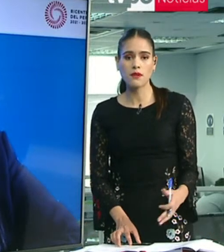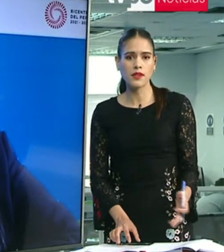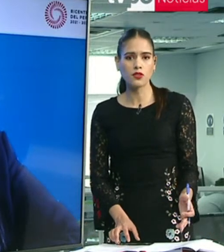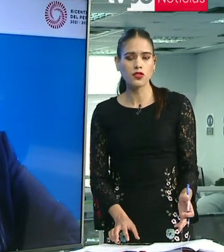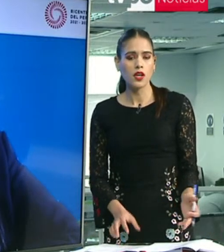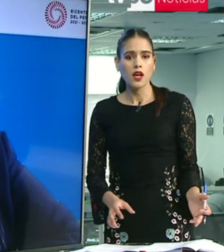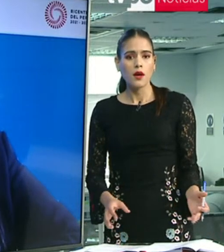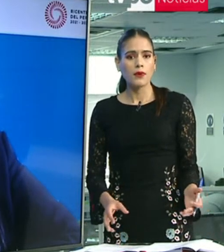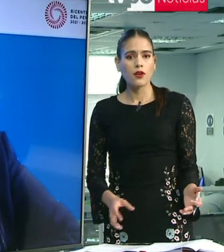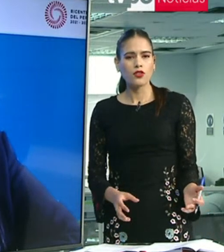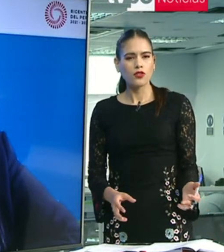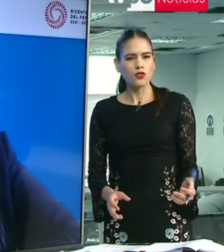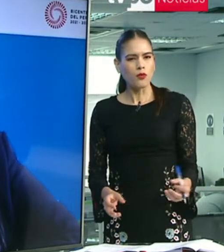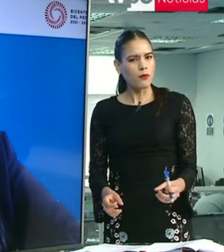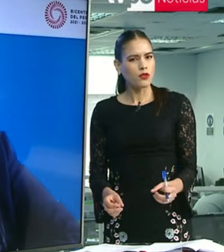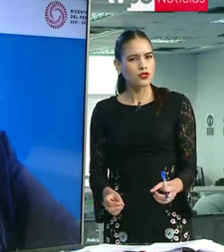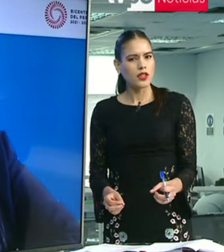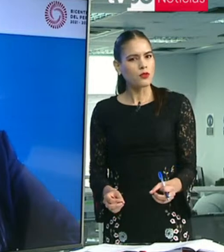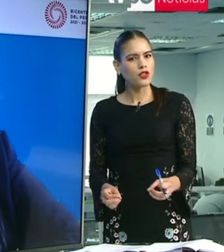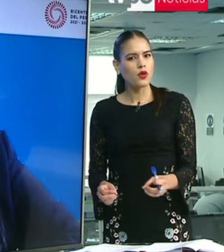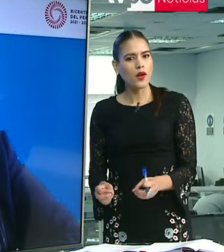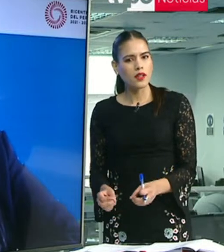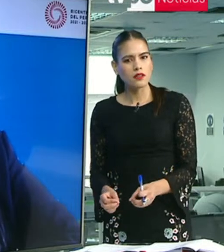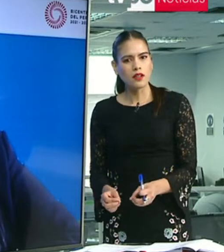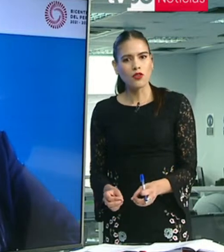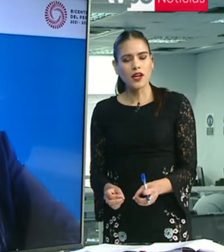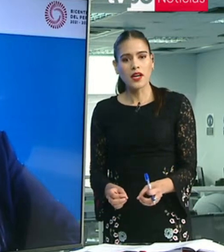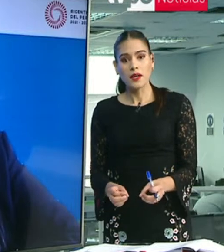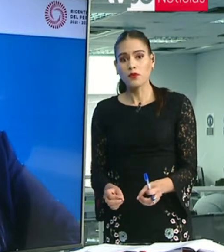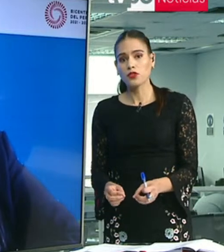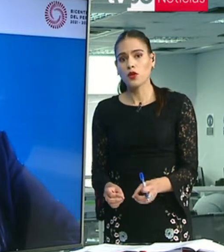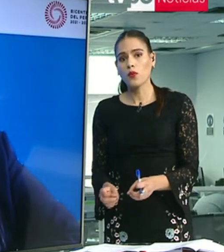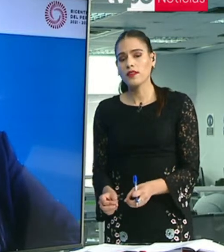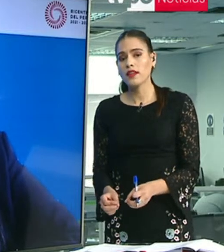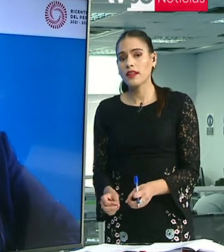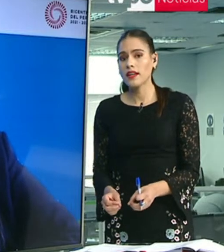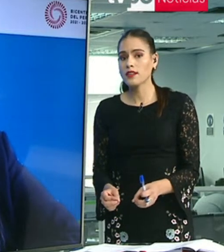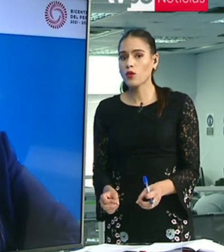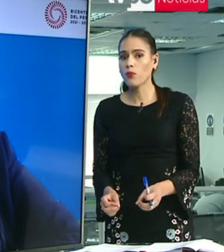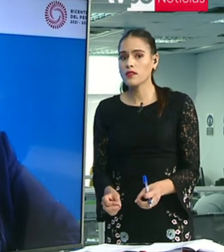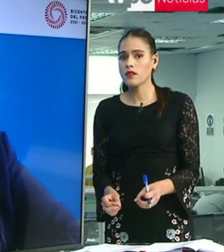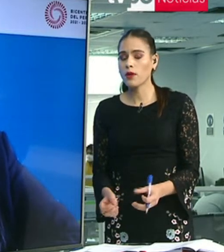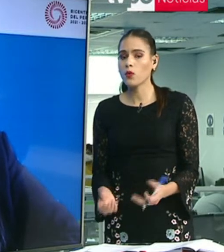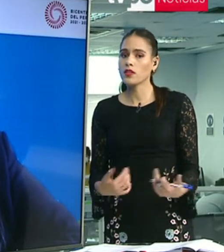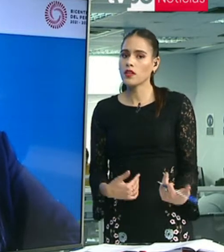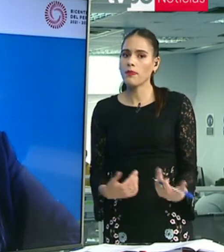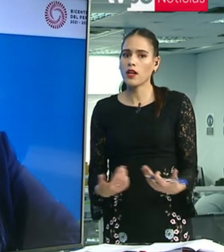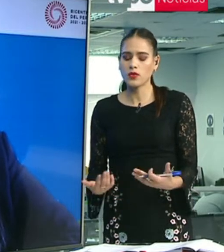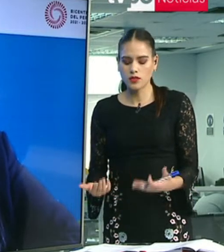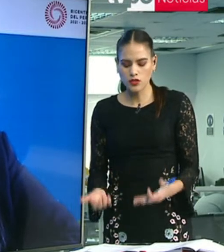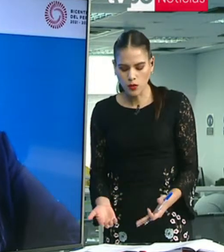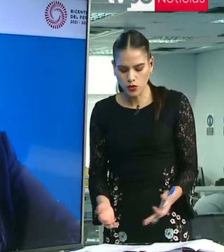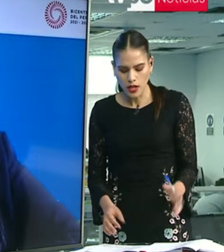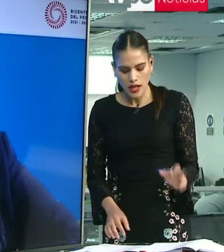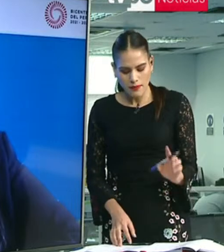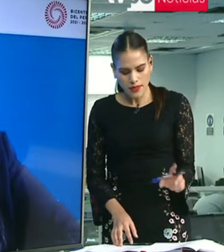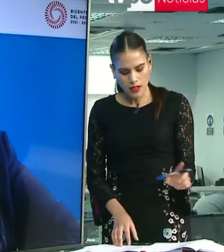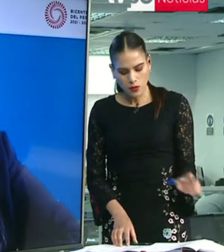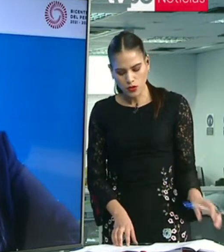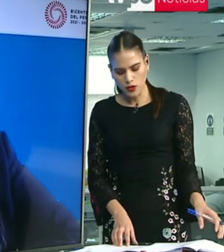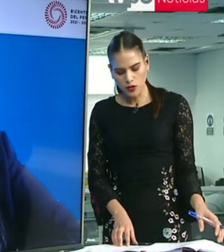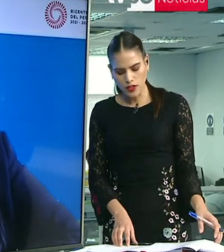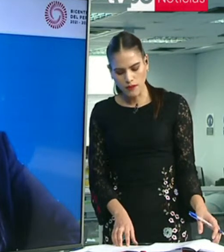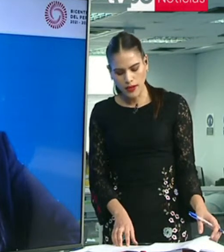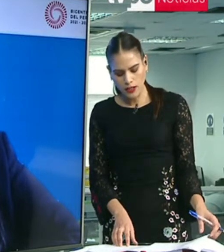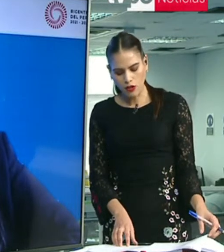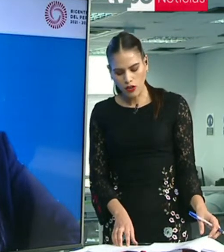ciertos alimentos, pero no tomamos, digamos, en cuenta o no caemos en cuenta de que estos pueden ser perjudiciales para nuestra salud. Y más